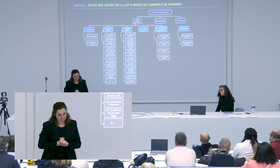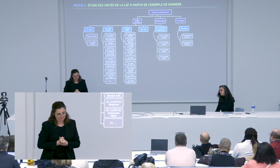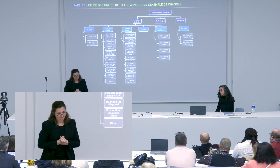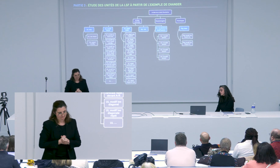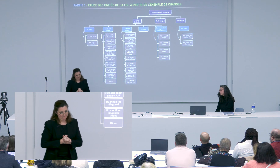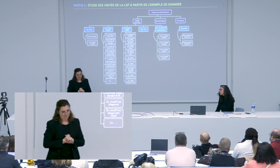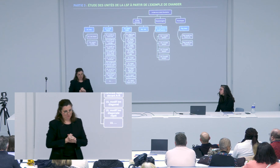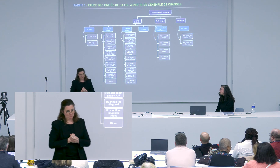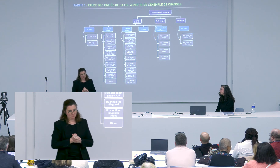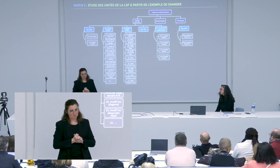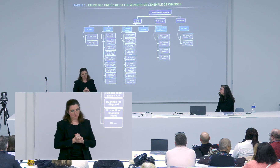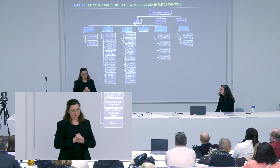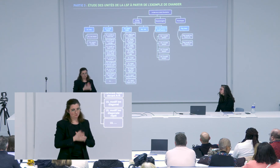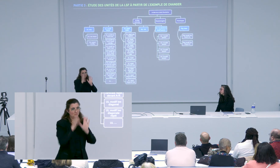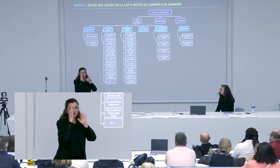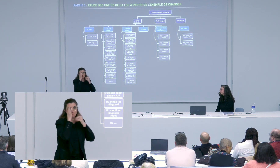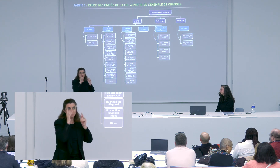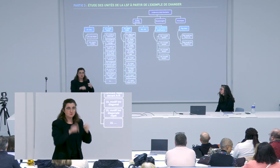Christine que je remercie s'y présente